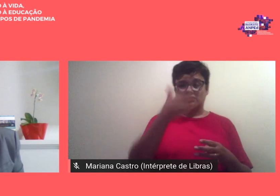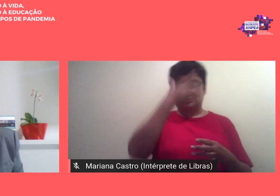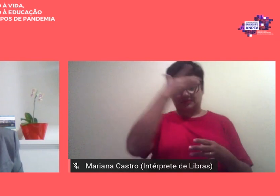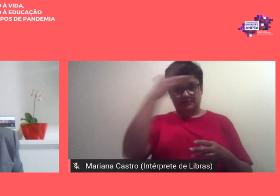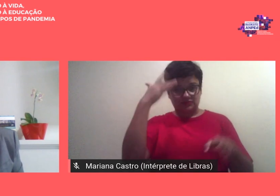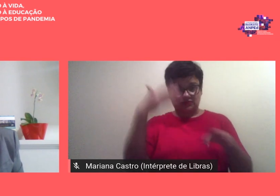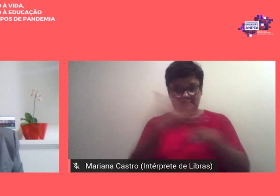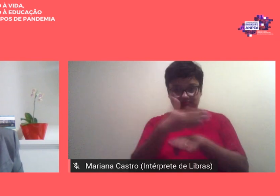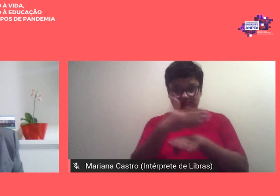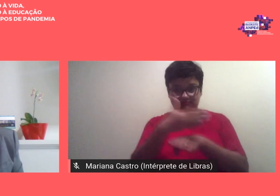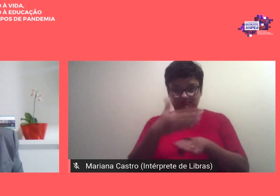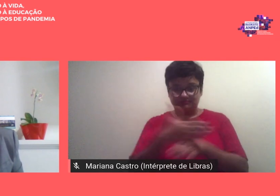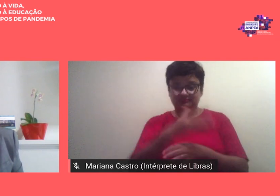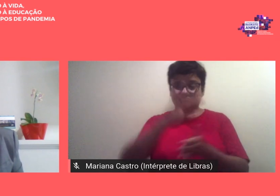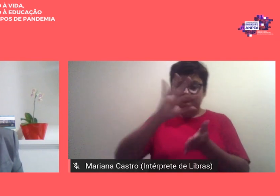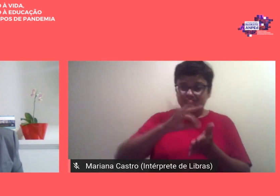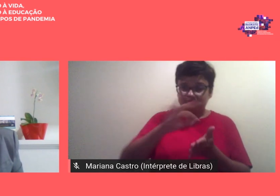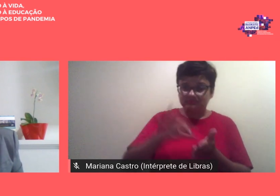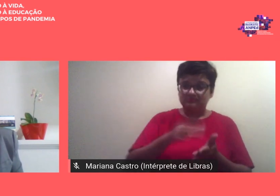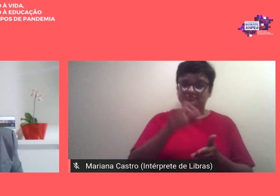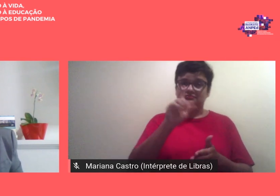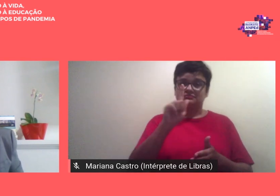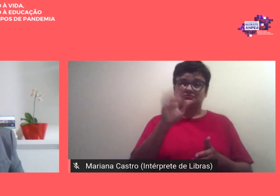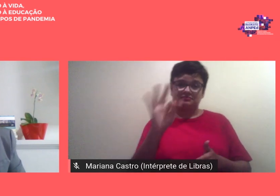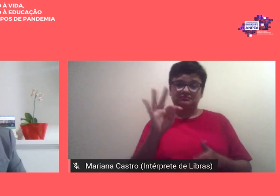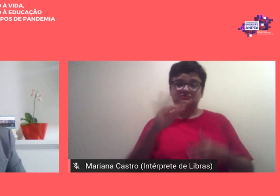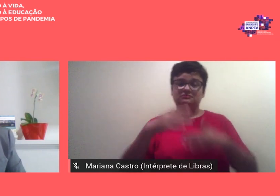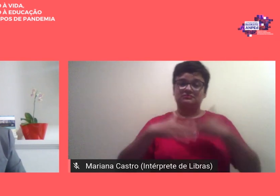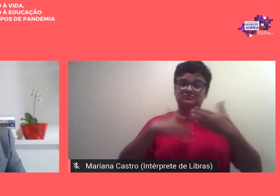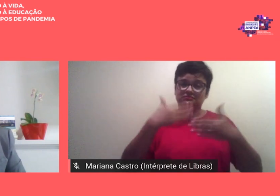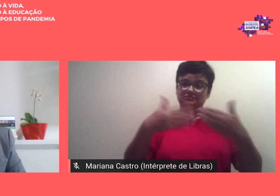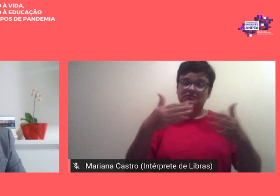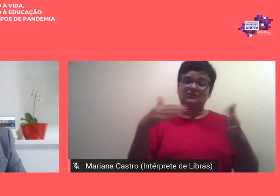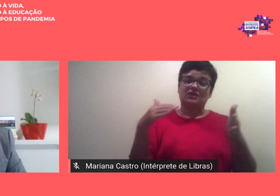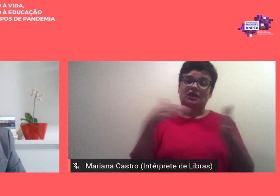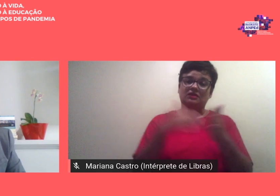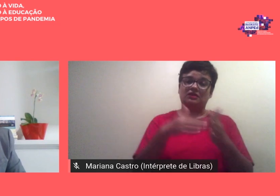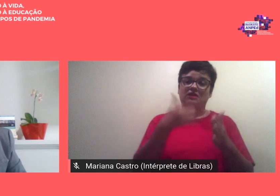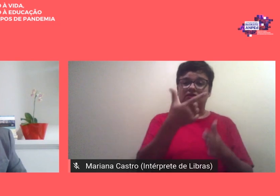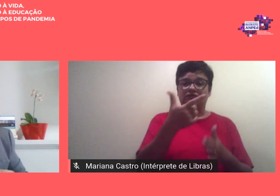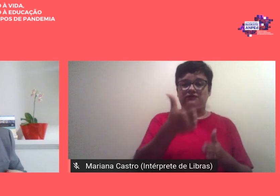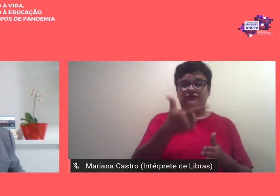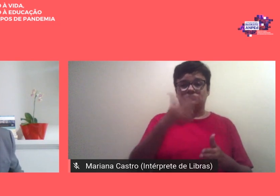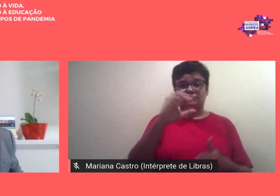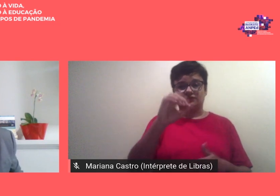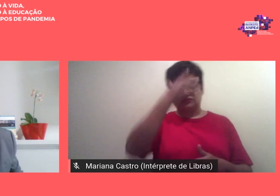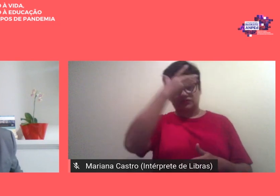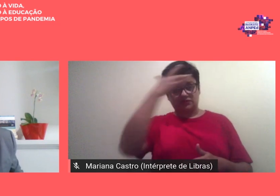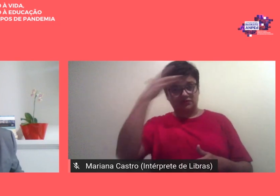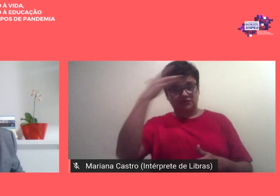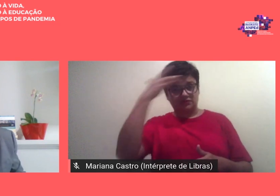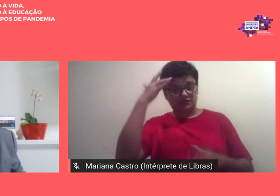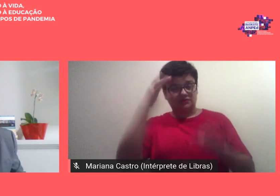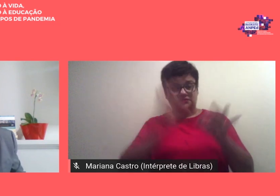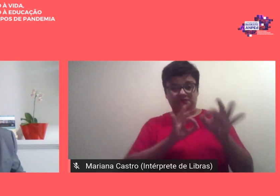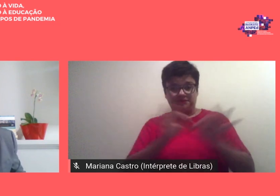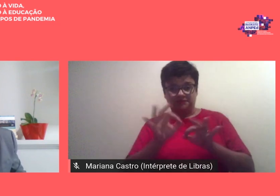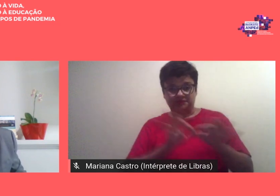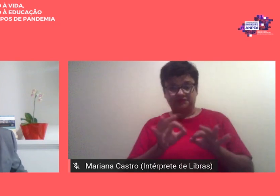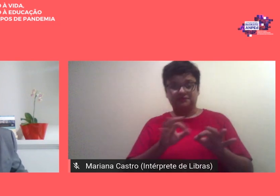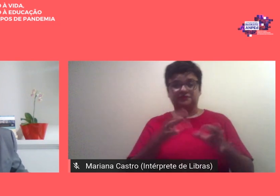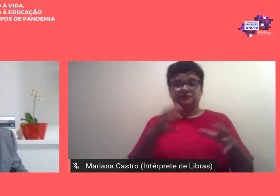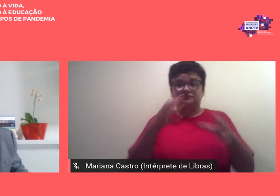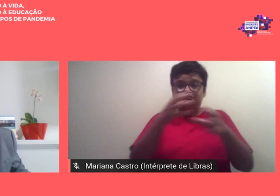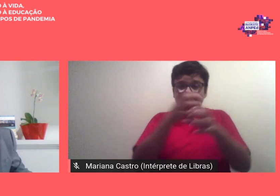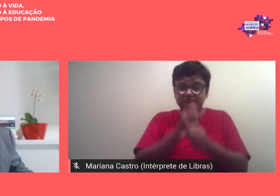pareceres cada GT desenvolveu até 20 pessoas no seu processo de organização se for somando